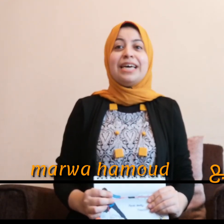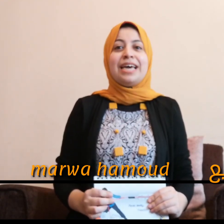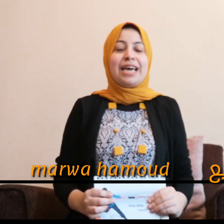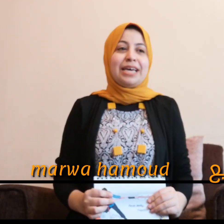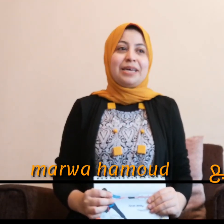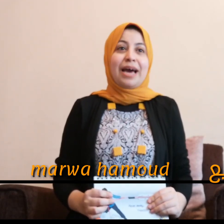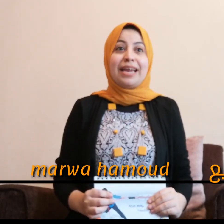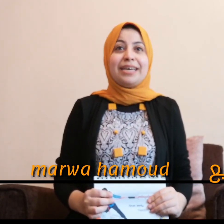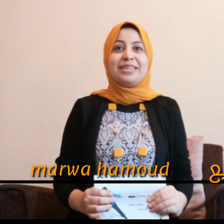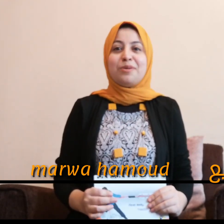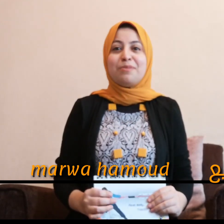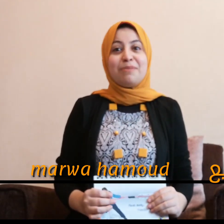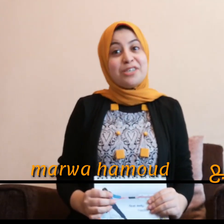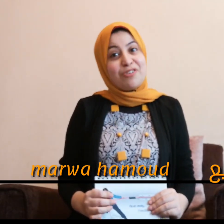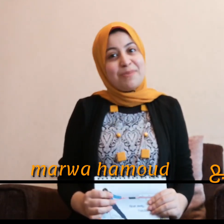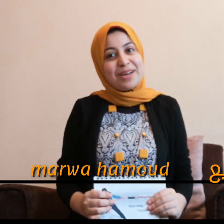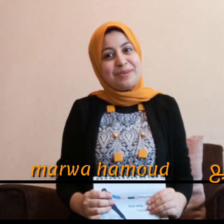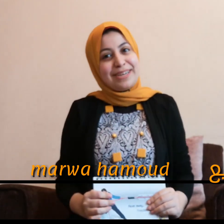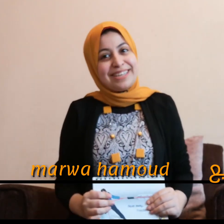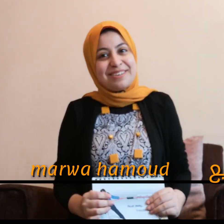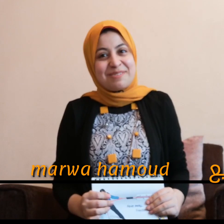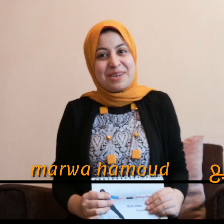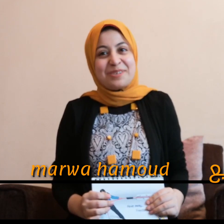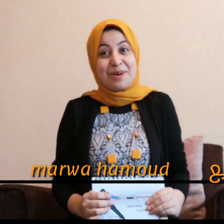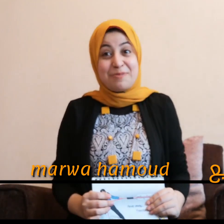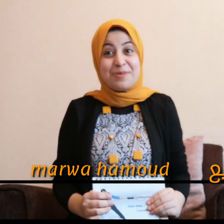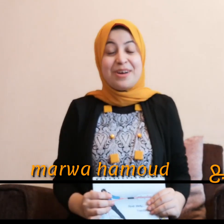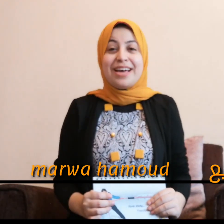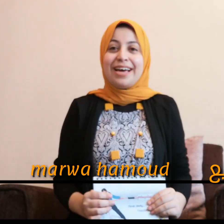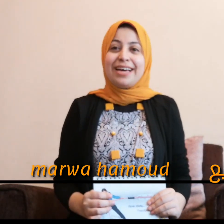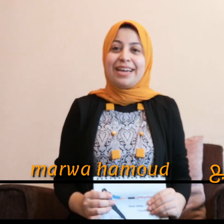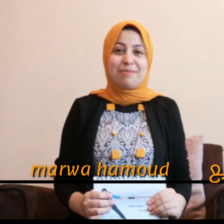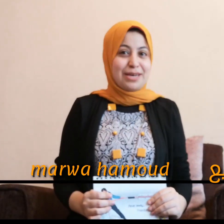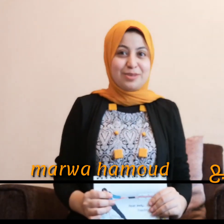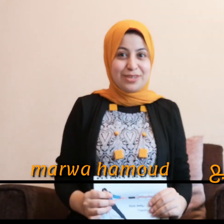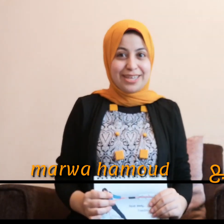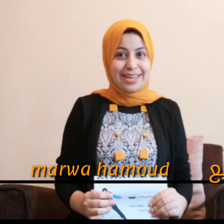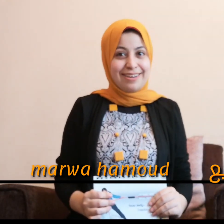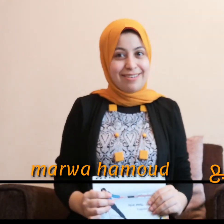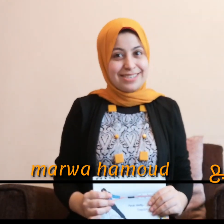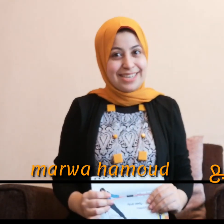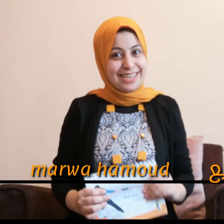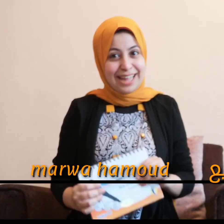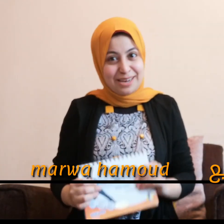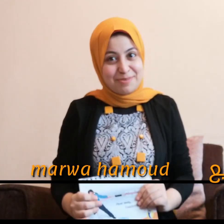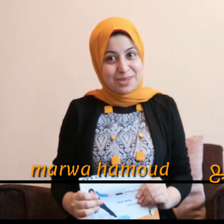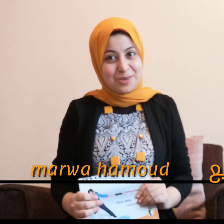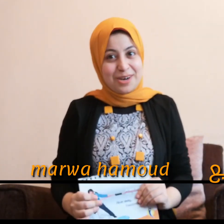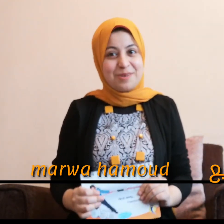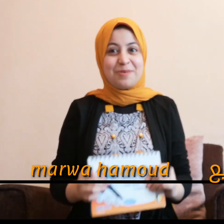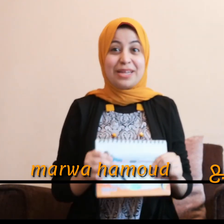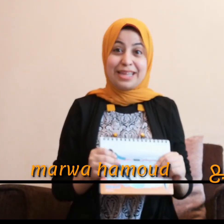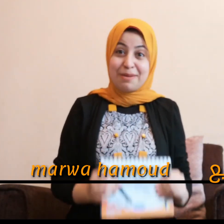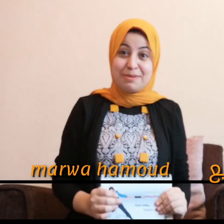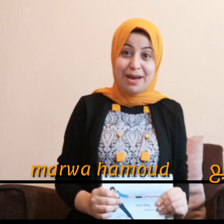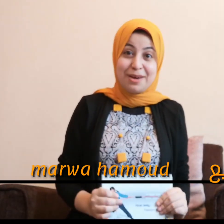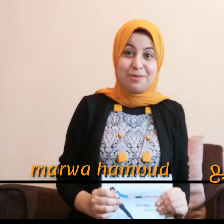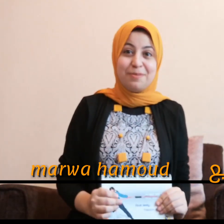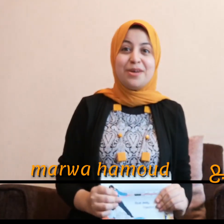قلق ان هو ميبقاش فهمك او انك انتنا تبقاش فهمه اه لا معاتش فيه كده خلاص احنا تعلمنا اشارة وهنتعامل معاهو